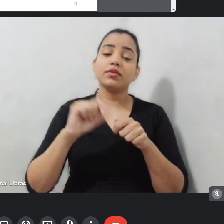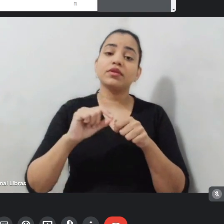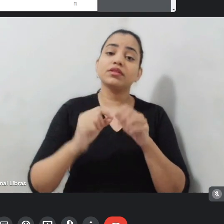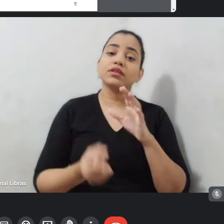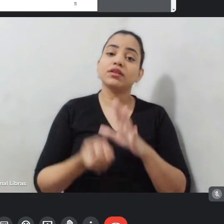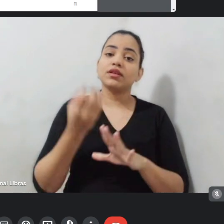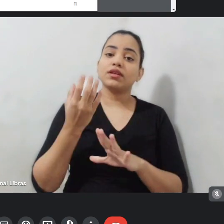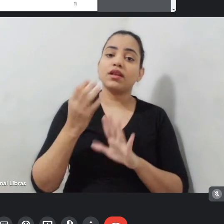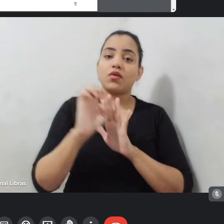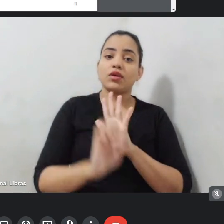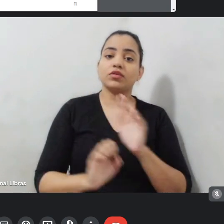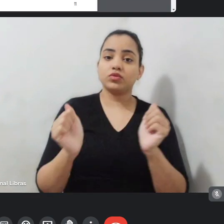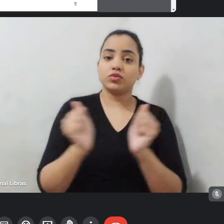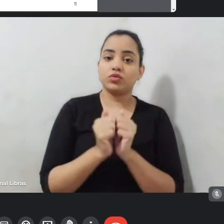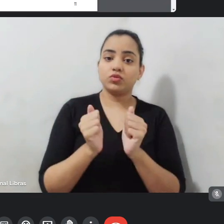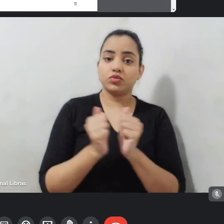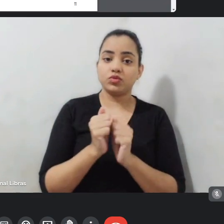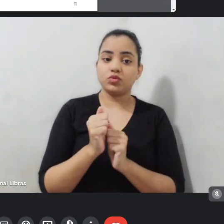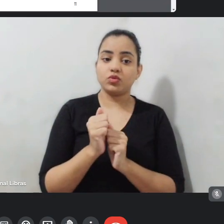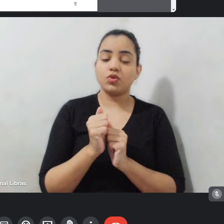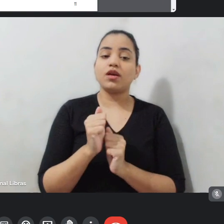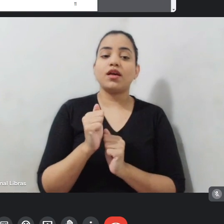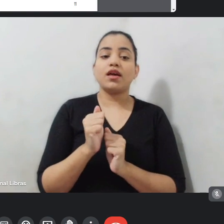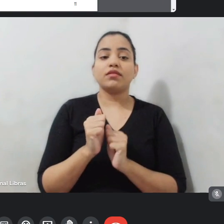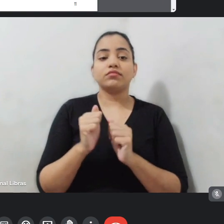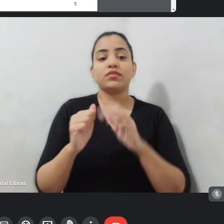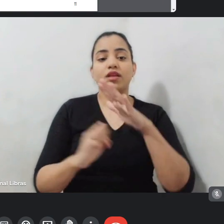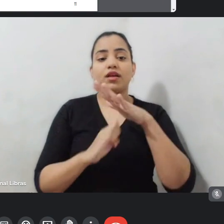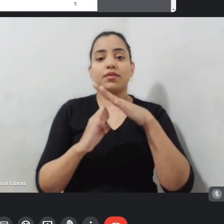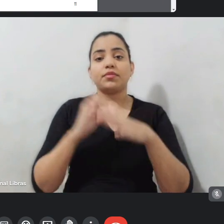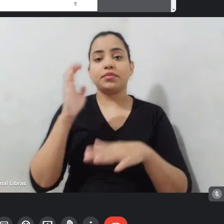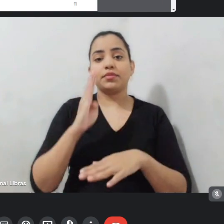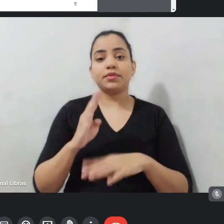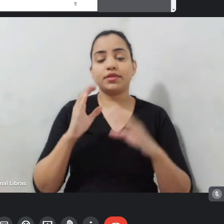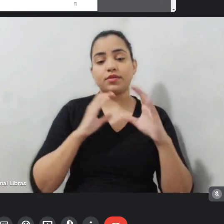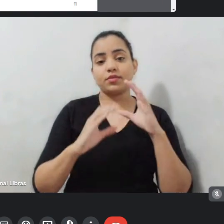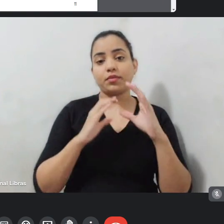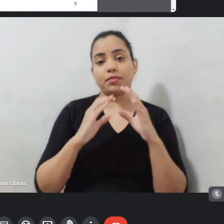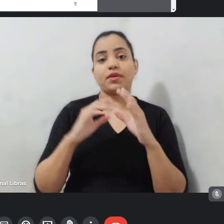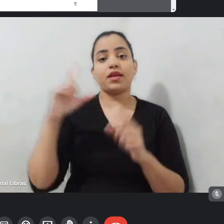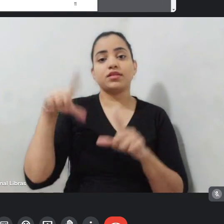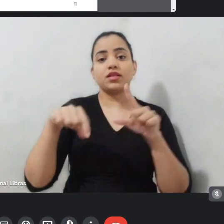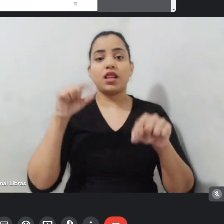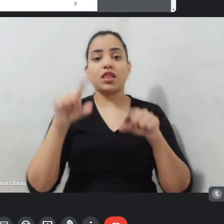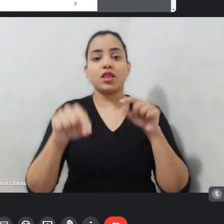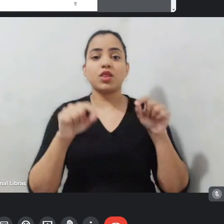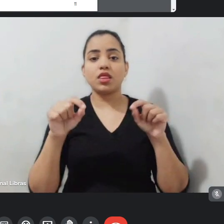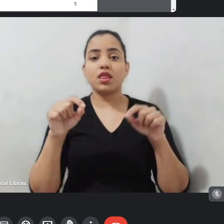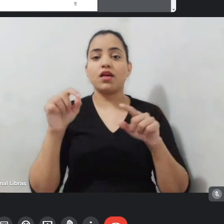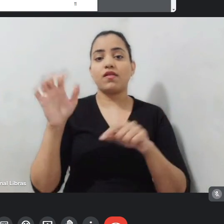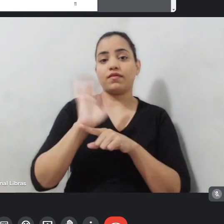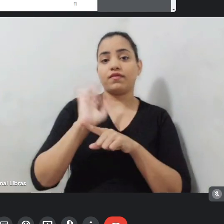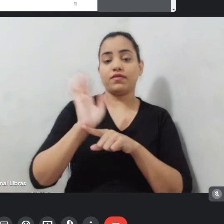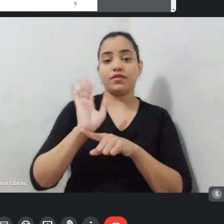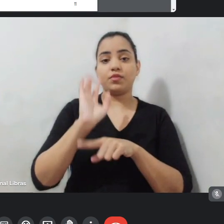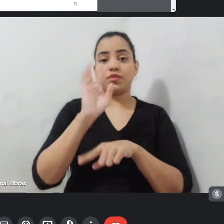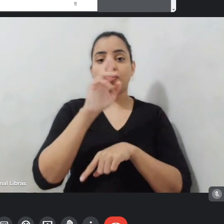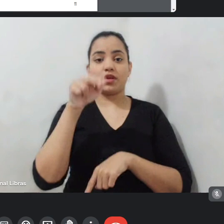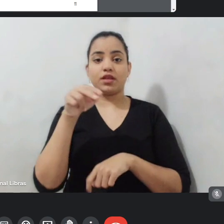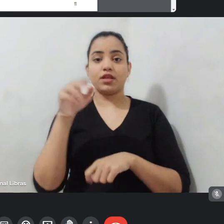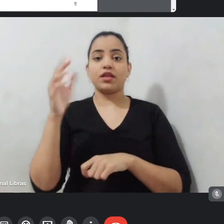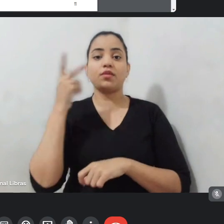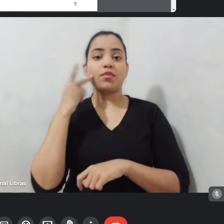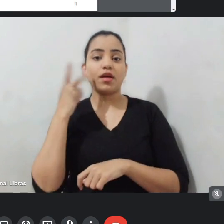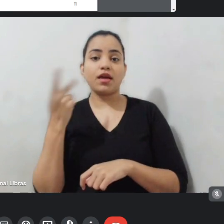Preservador de Comunicação, para selecionar filmes do Rio Grande do Norte, filmes da Paraíba, filmes do Amapá, filmes do Rio Grande do Sul,